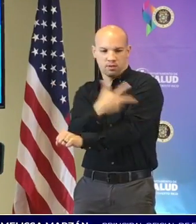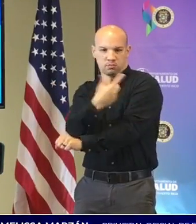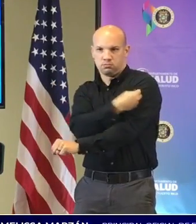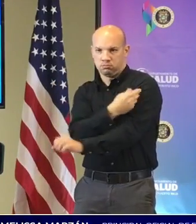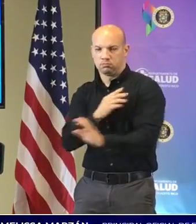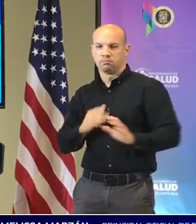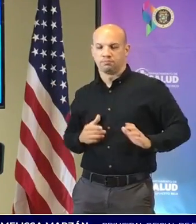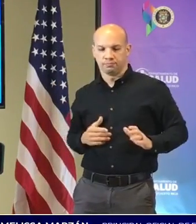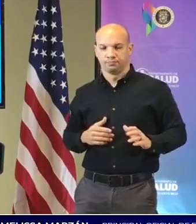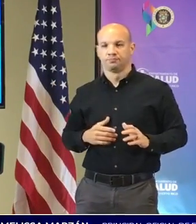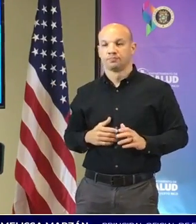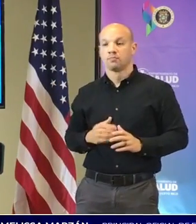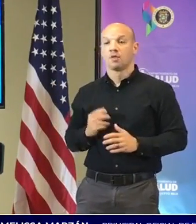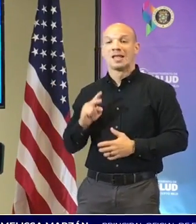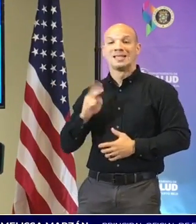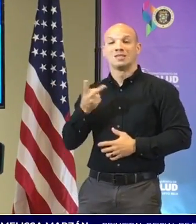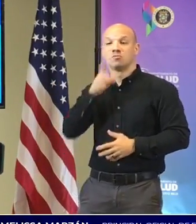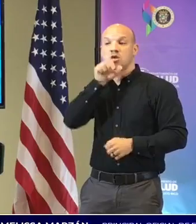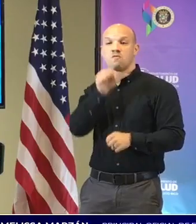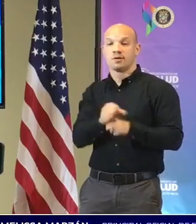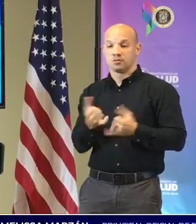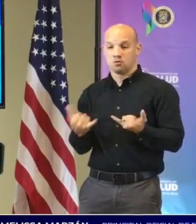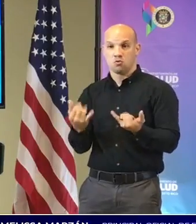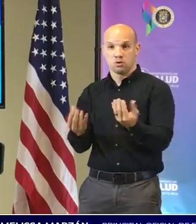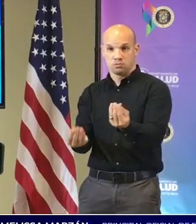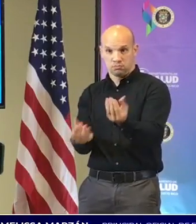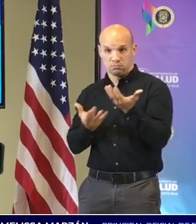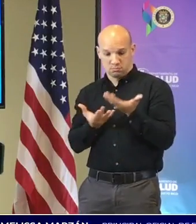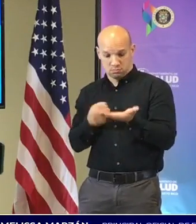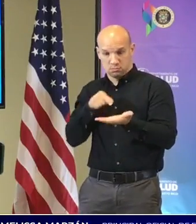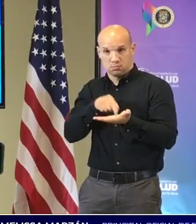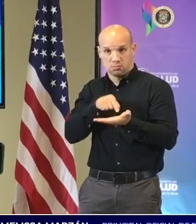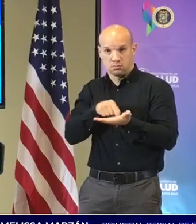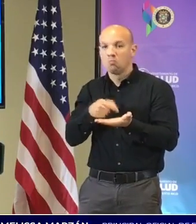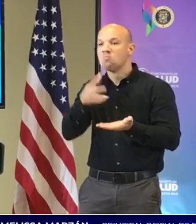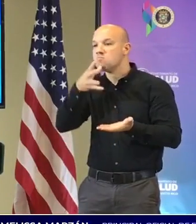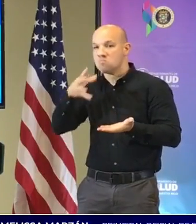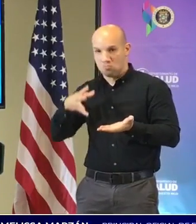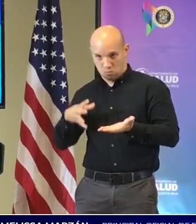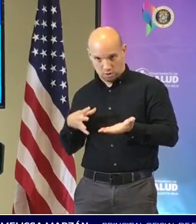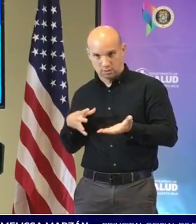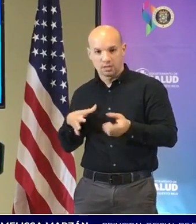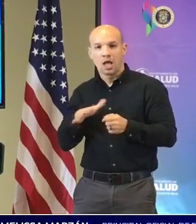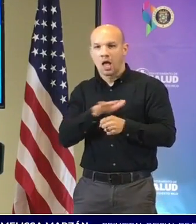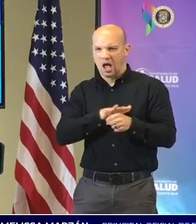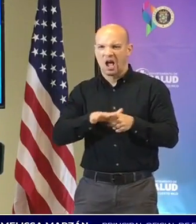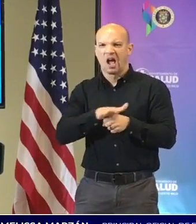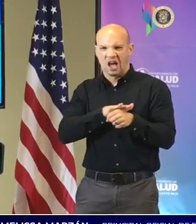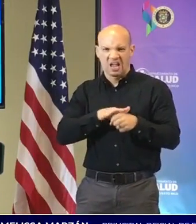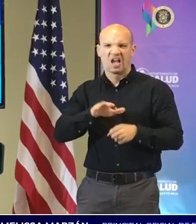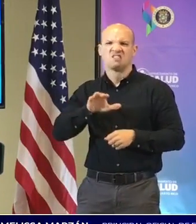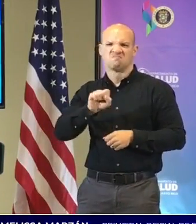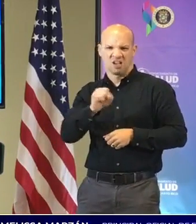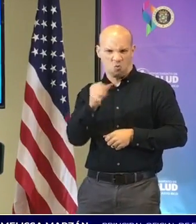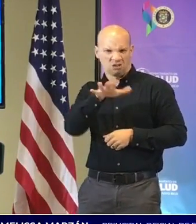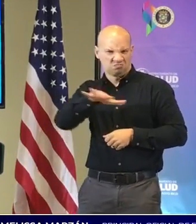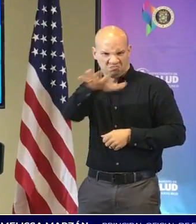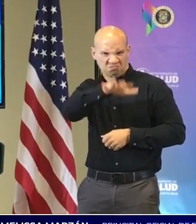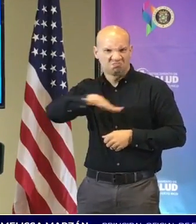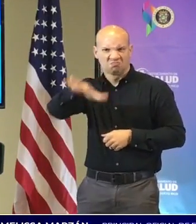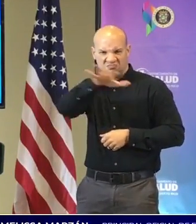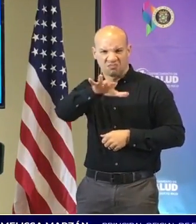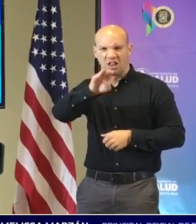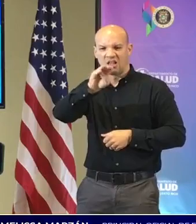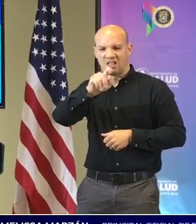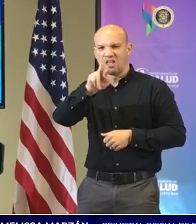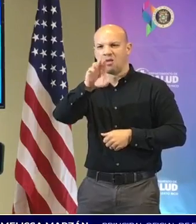confirmación que recibimos hoy es igualmente una mujer de la región metropolitana de grupo